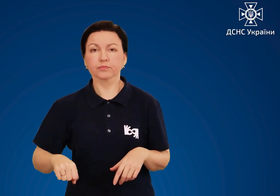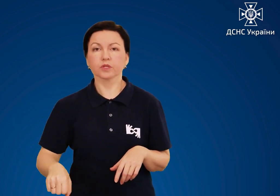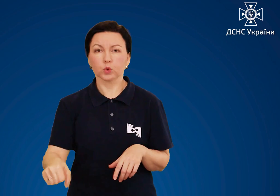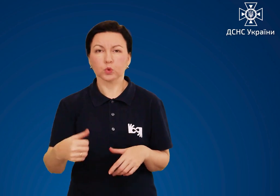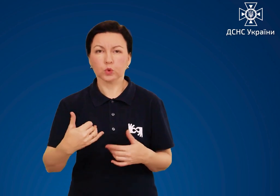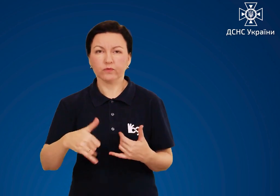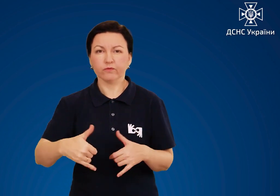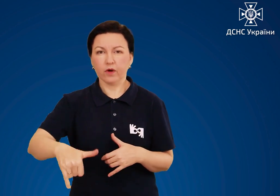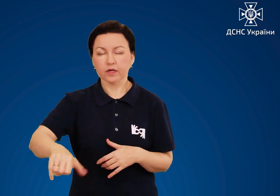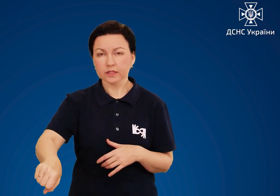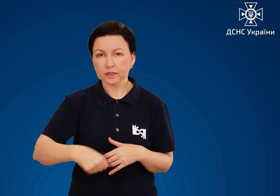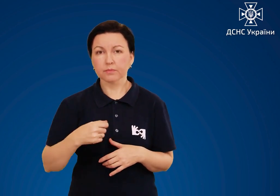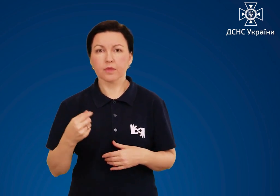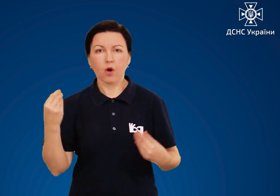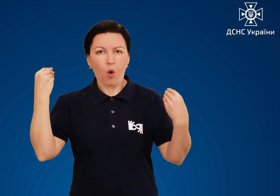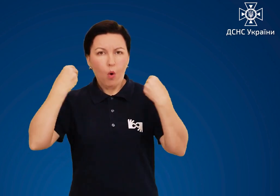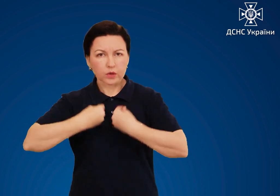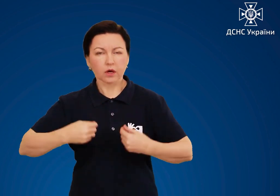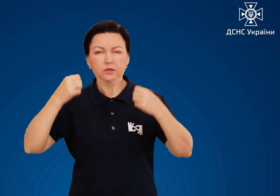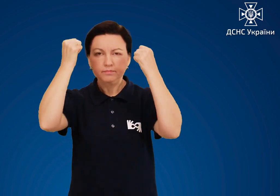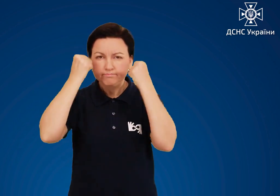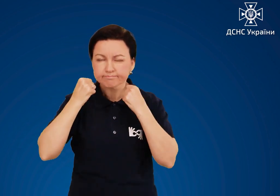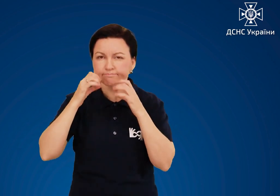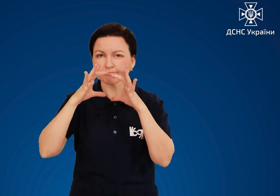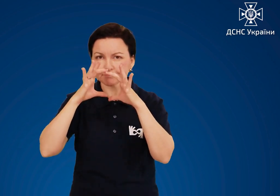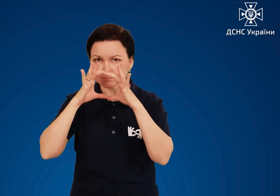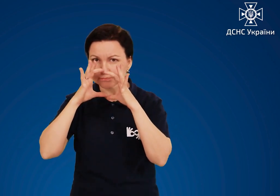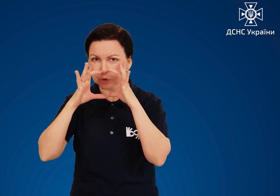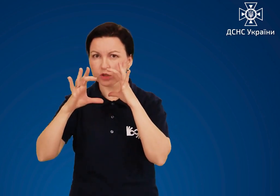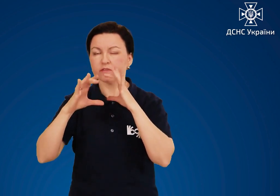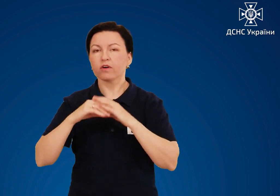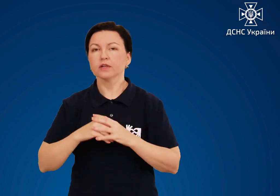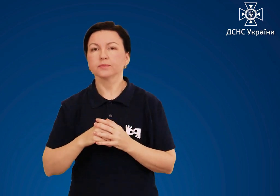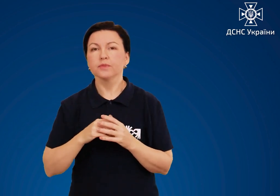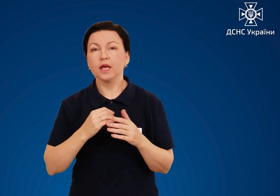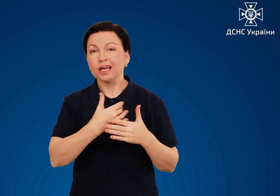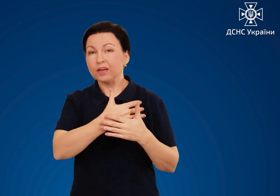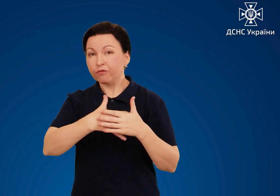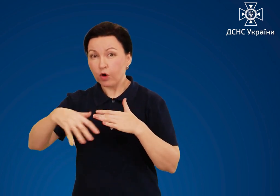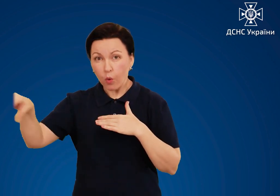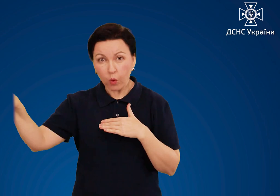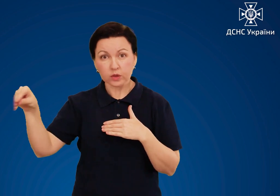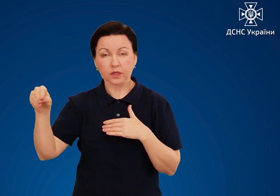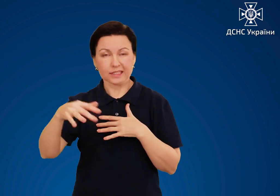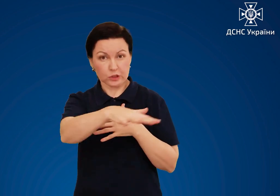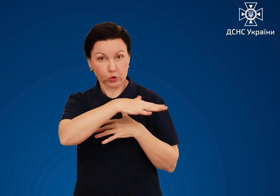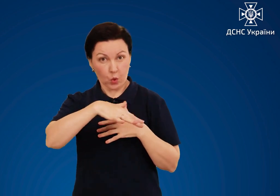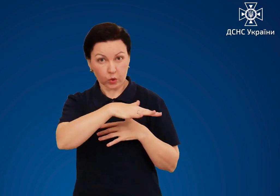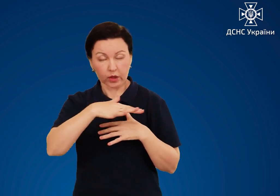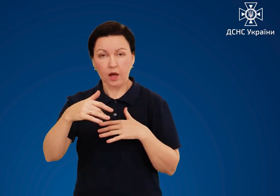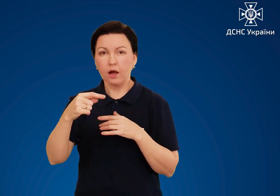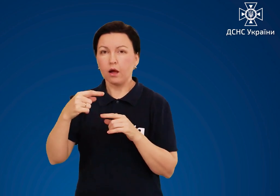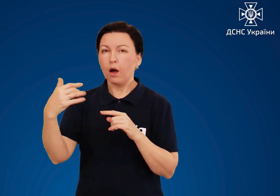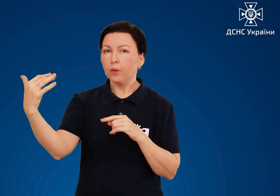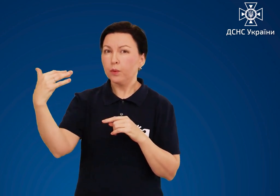Виходьте із зони хімічного зараження в бік перпендикулярний напрямку вітру